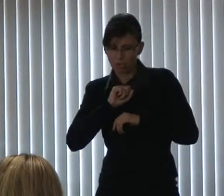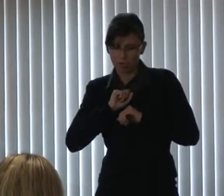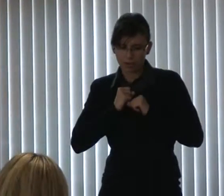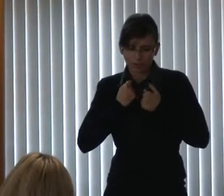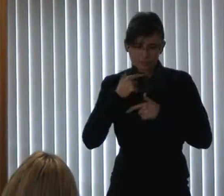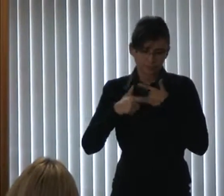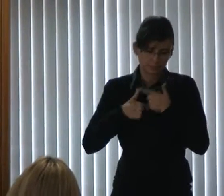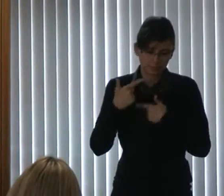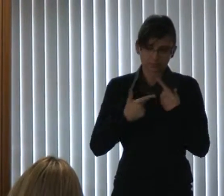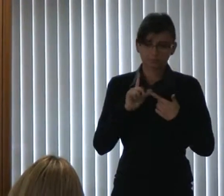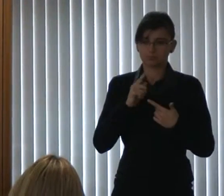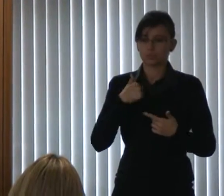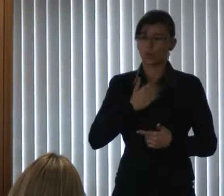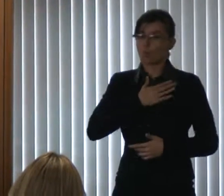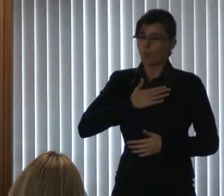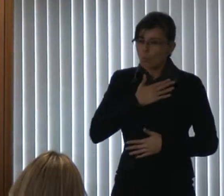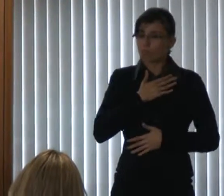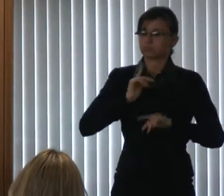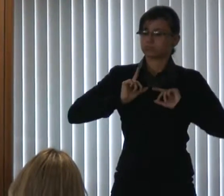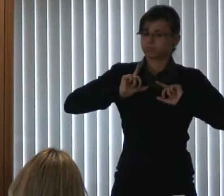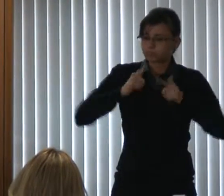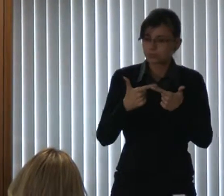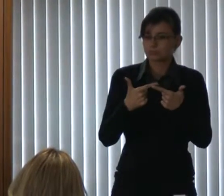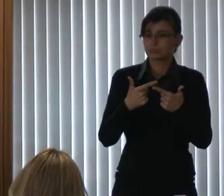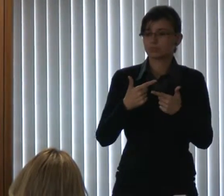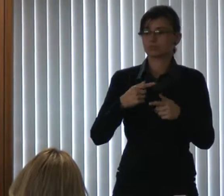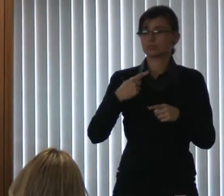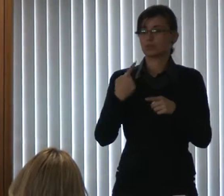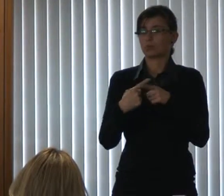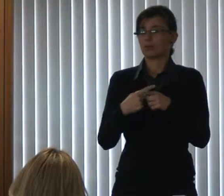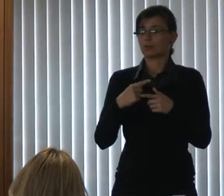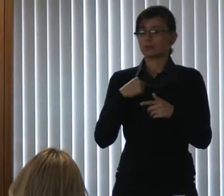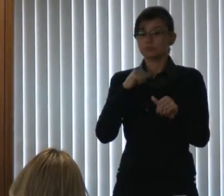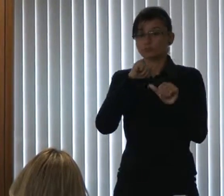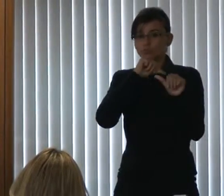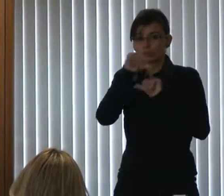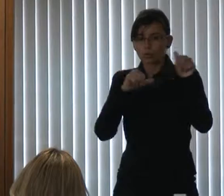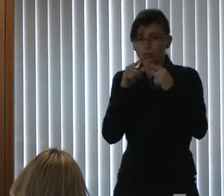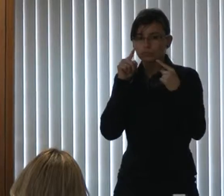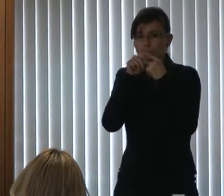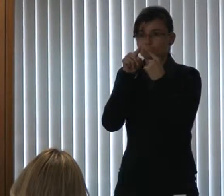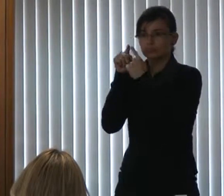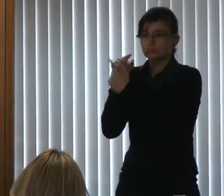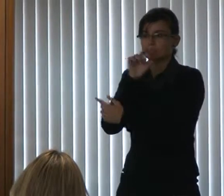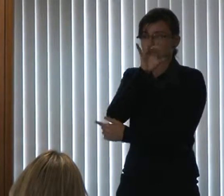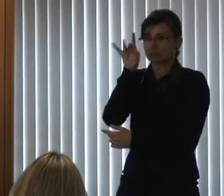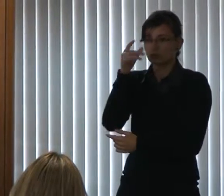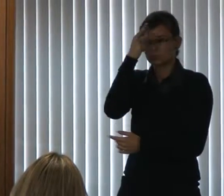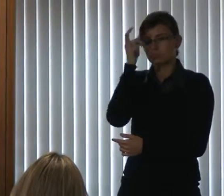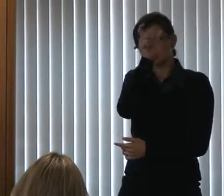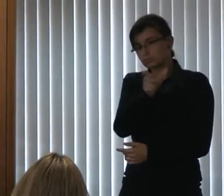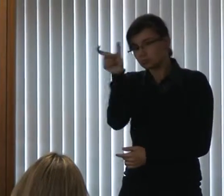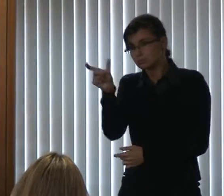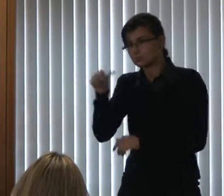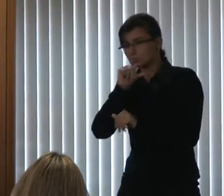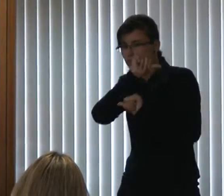momento que você muda o destino da vida de uma pessoa para melhor, pode ter certeza, você toca exatamente